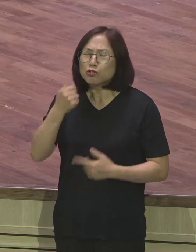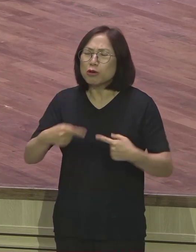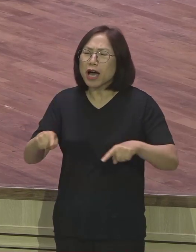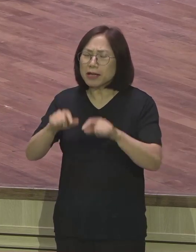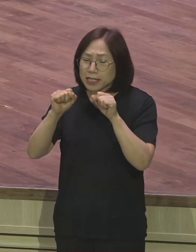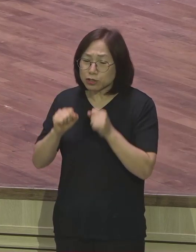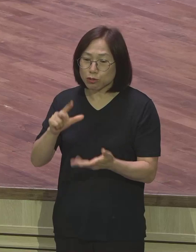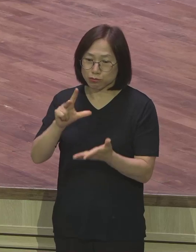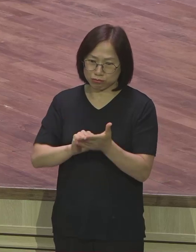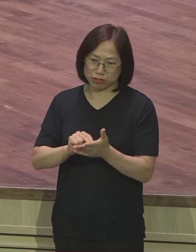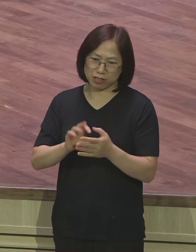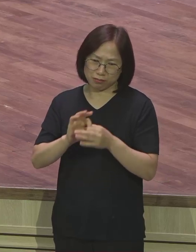되지 않습니다.